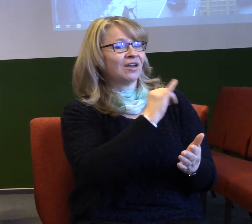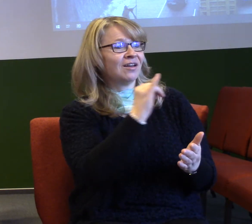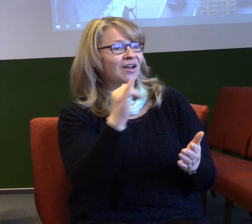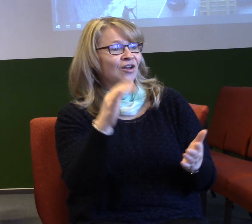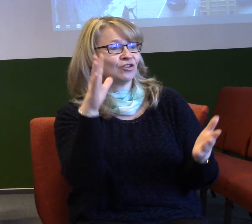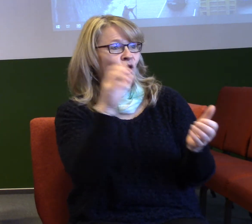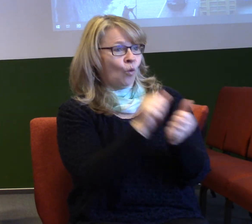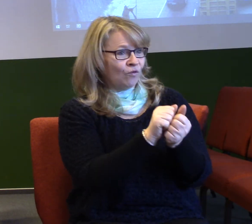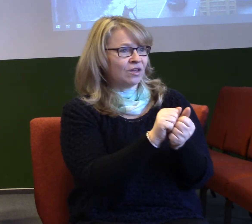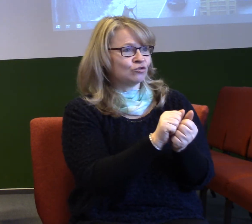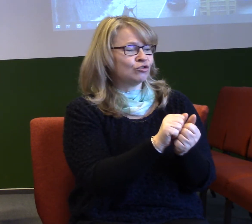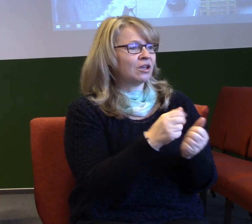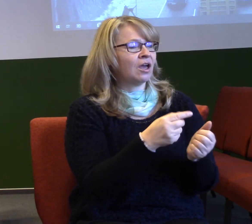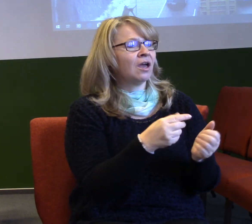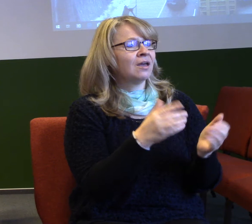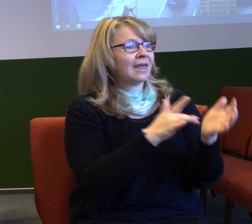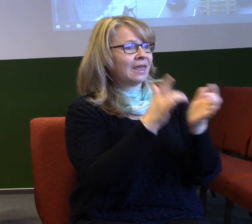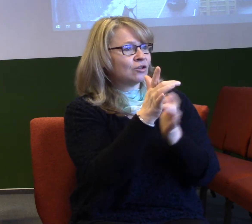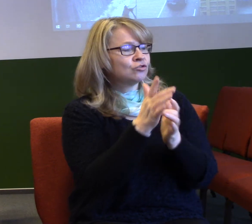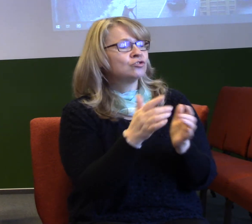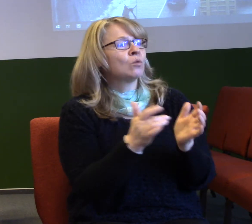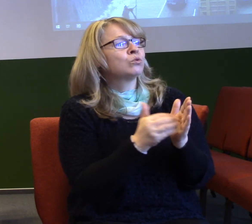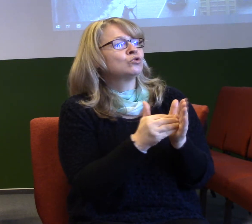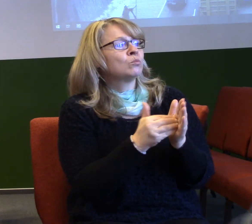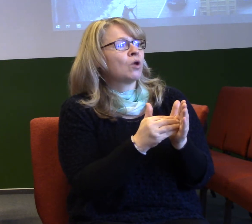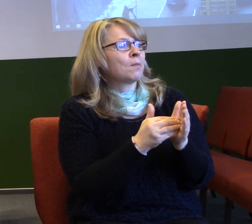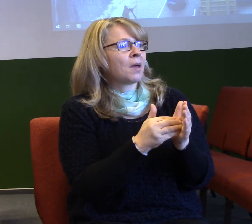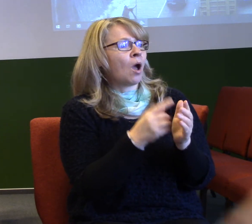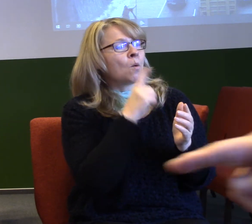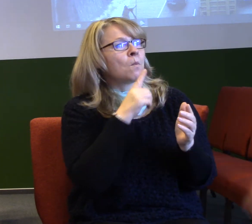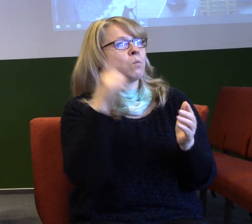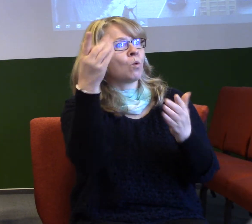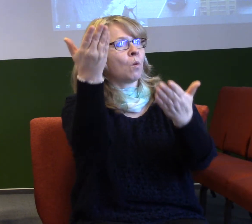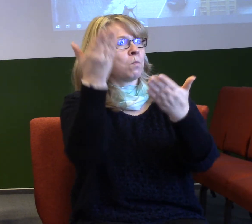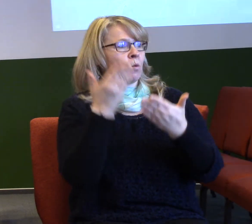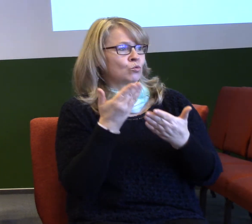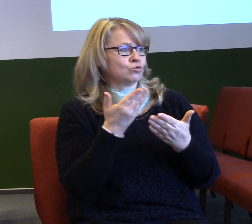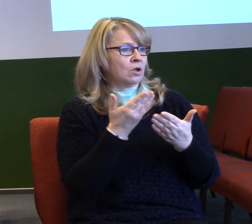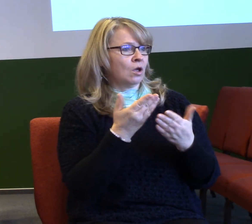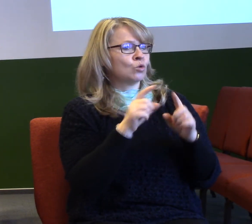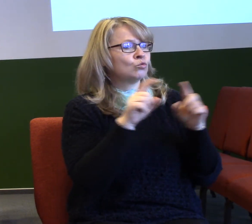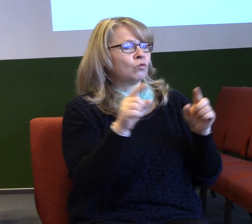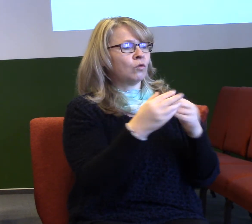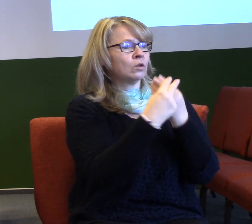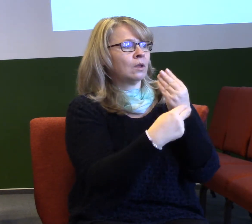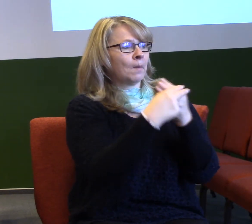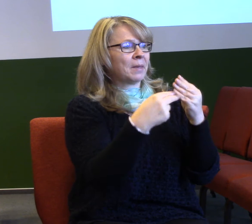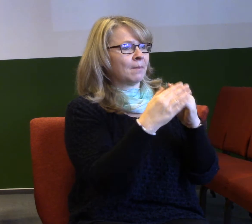když chceme číst Bibli, tak potřebujeme, aby nám Pán Bůh pomohl. Protože jinak je to jenom kniha. Je potřebné, aby jsme mohli